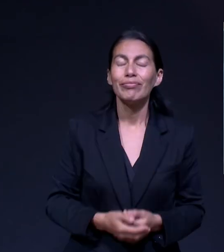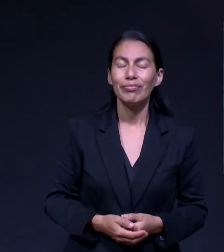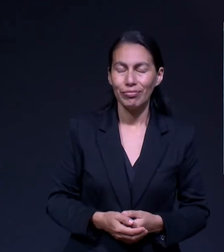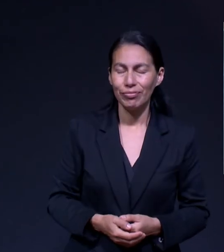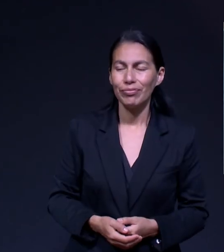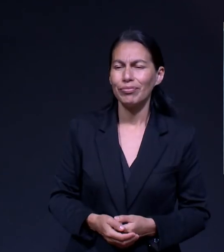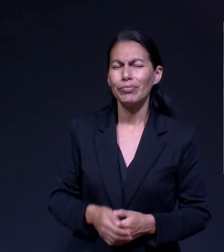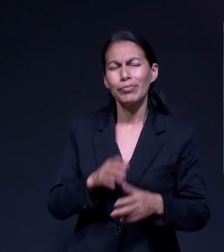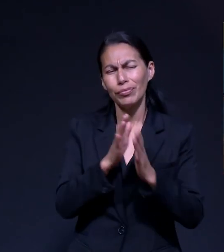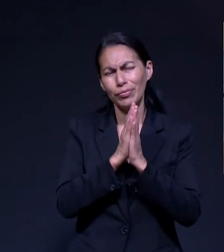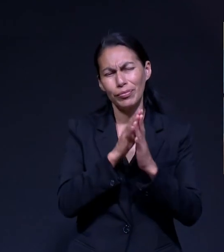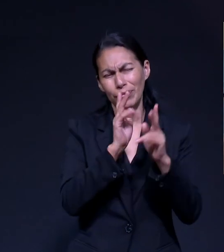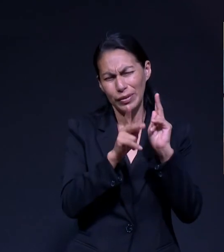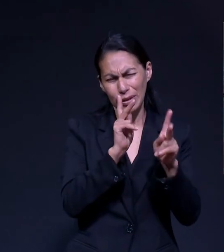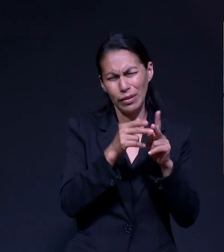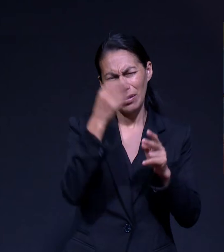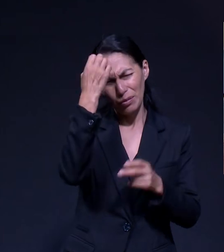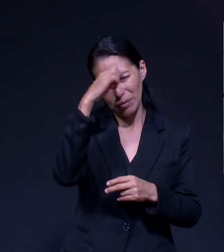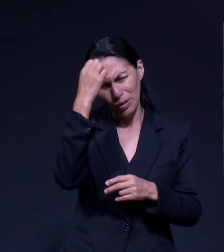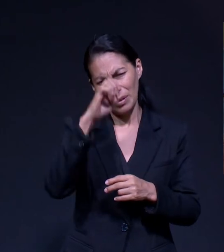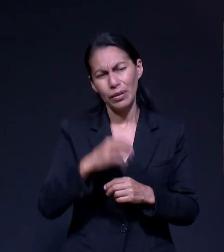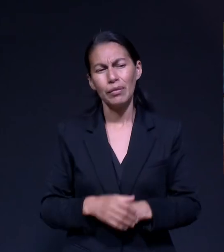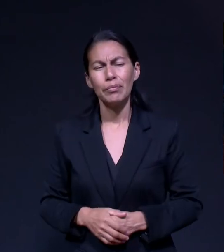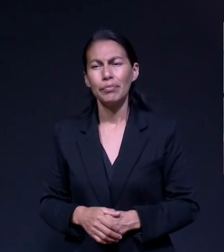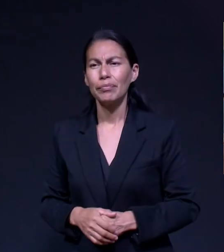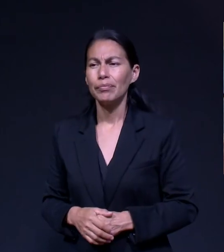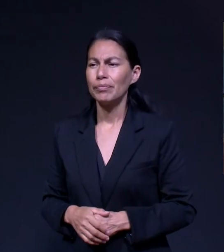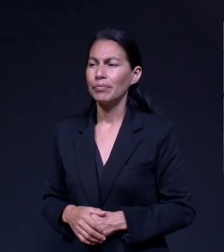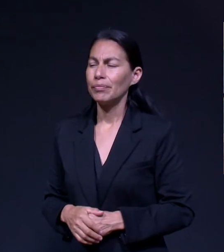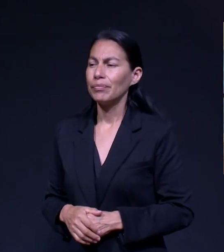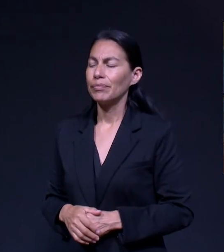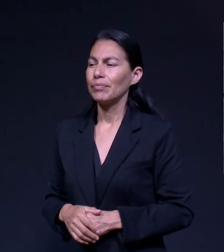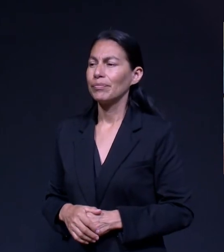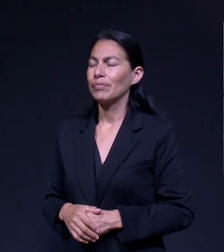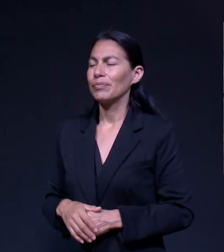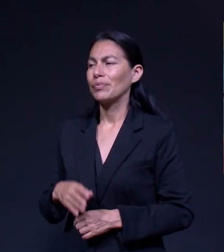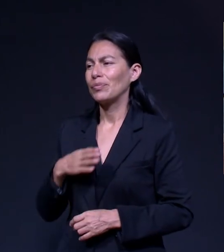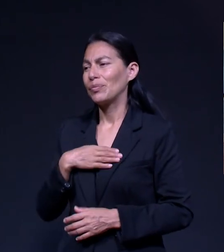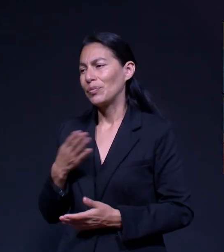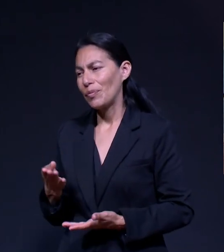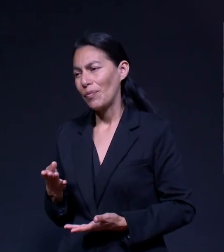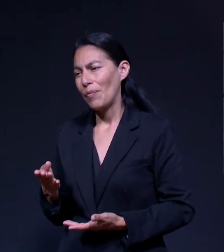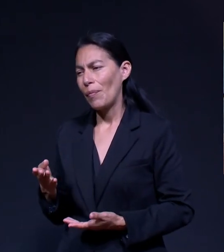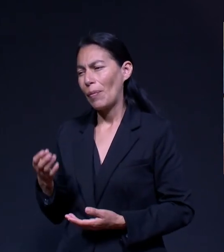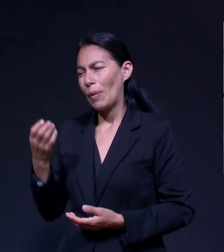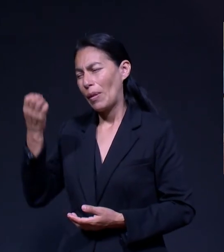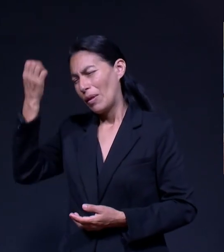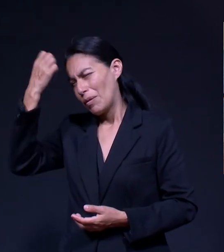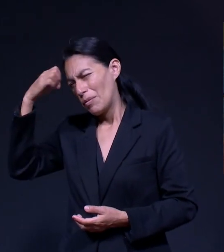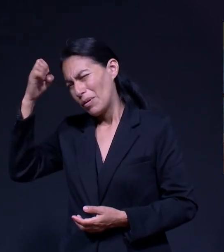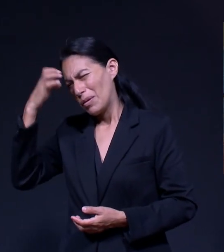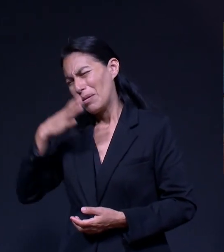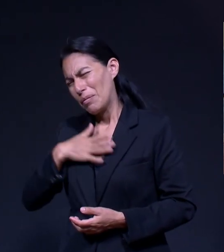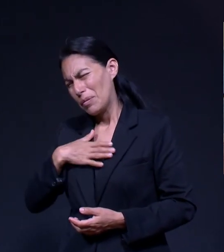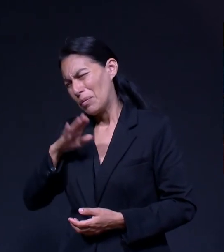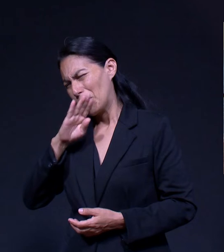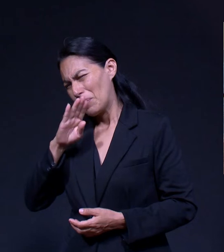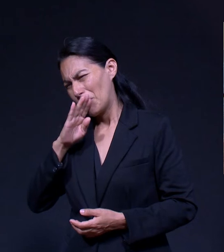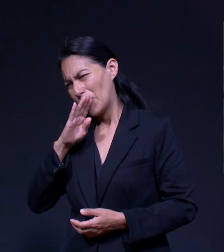Experiencia Mariela Bueno Esa Esa Experiencia De mi mamá Quedó muy Grabada En mi Mente Lo que Me